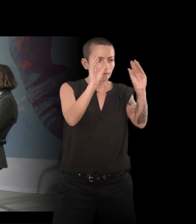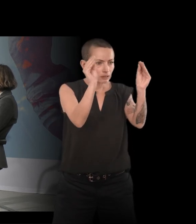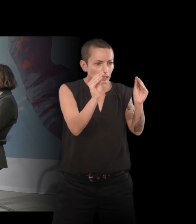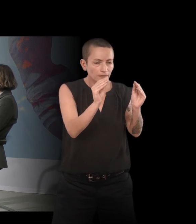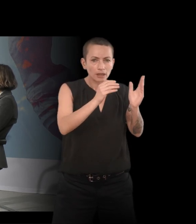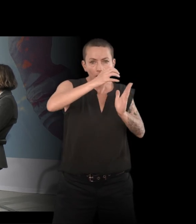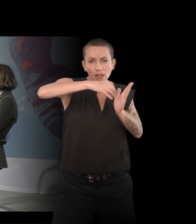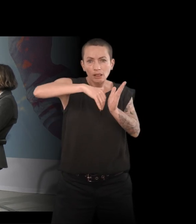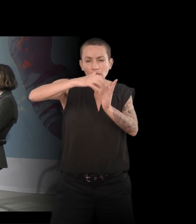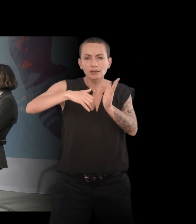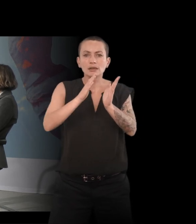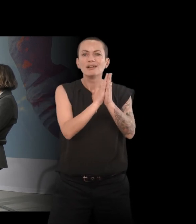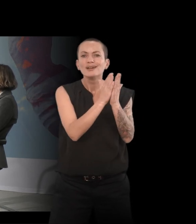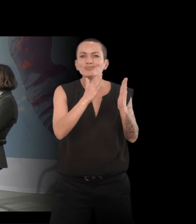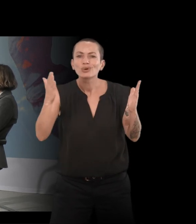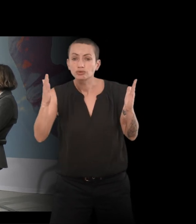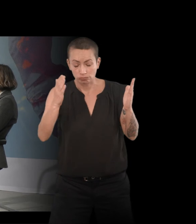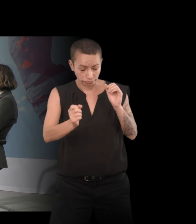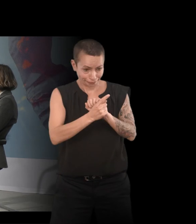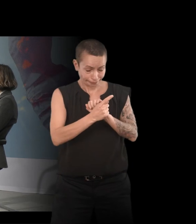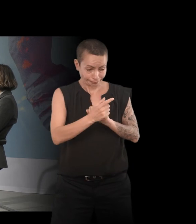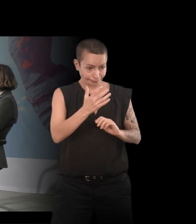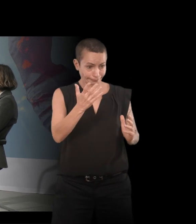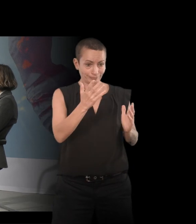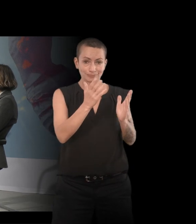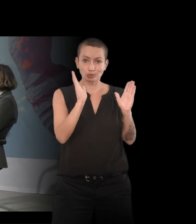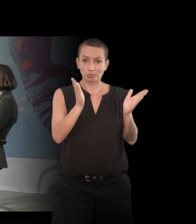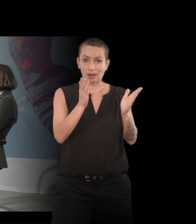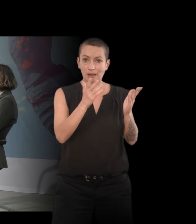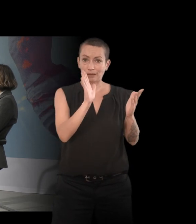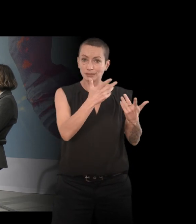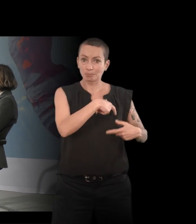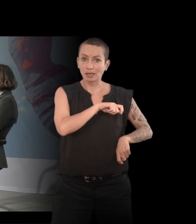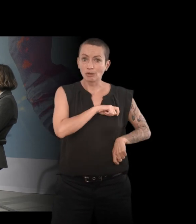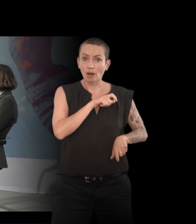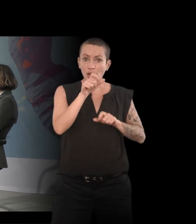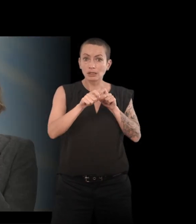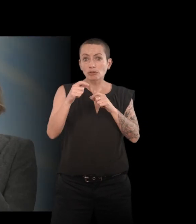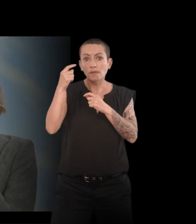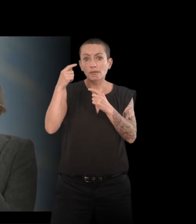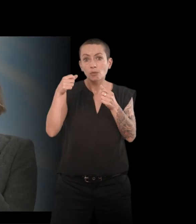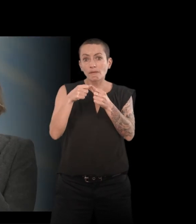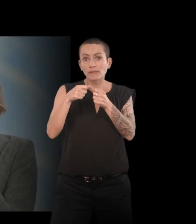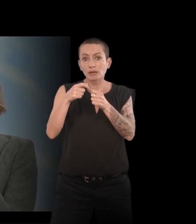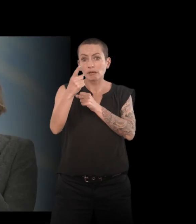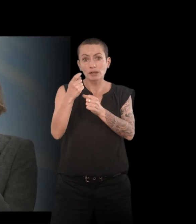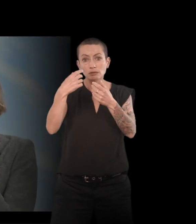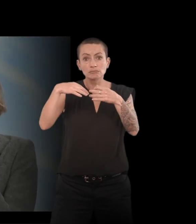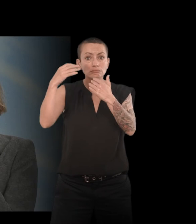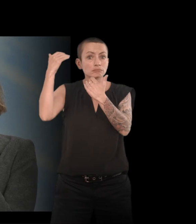surréaliste de cet hôpital espagnol où les gens viennent faire du tourisme médical. Et on se